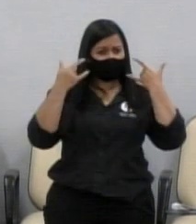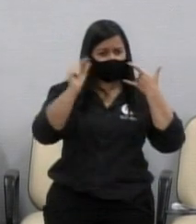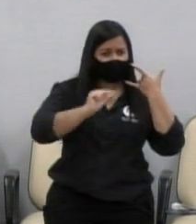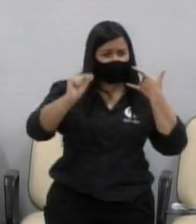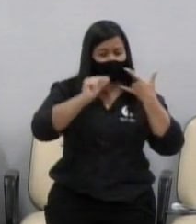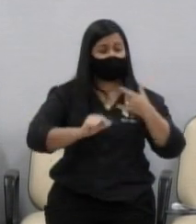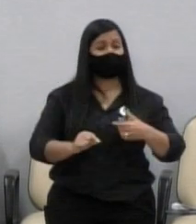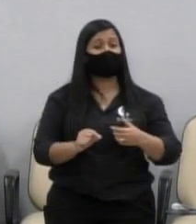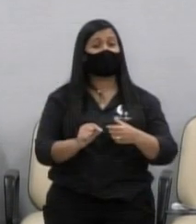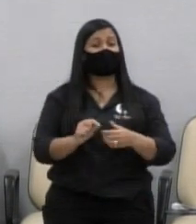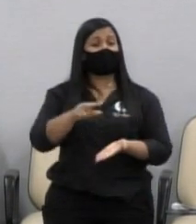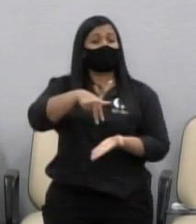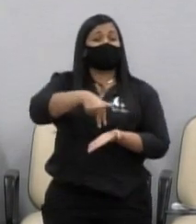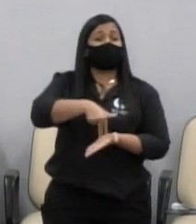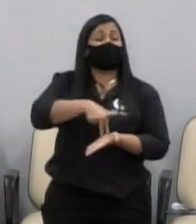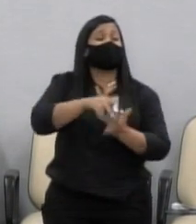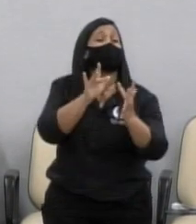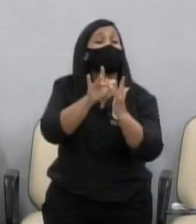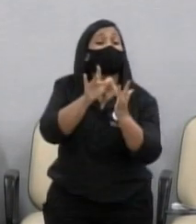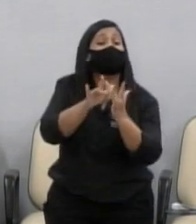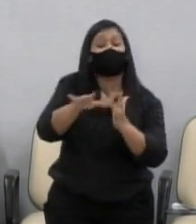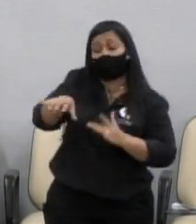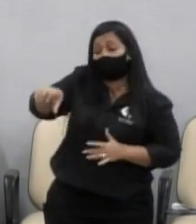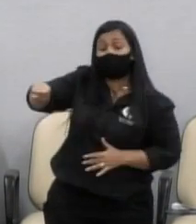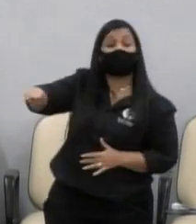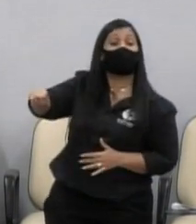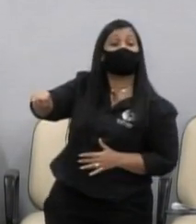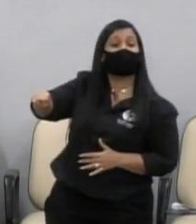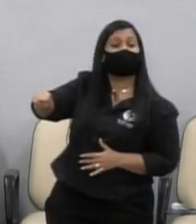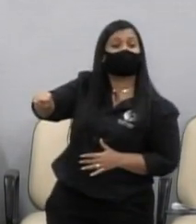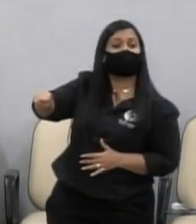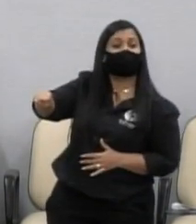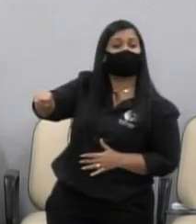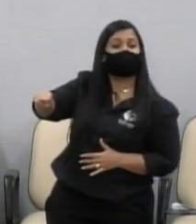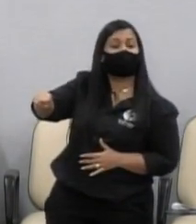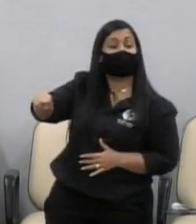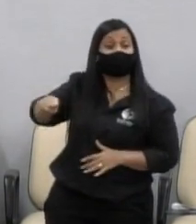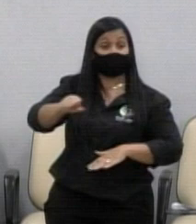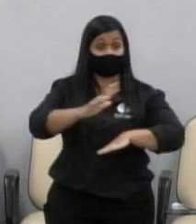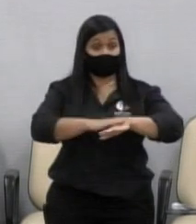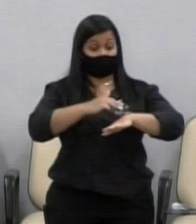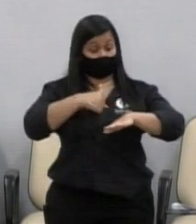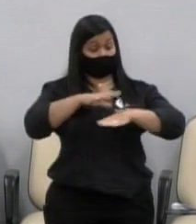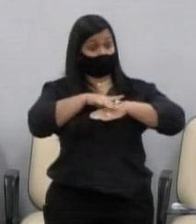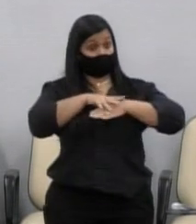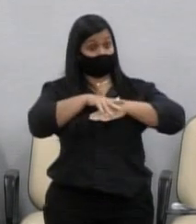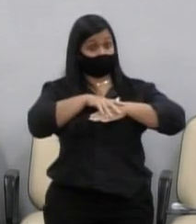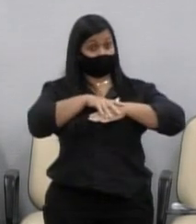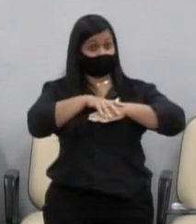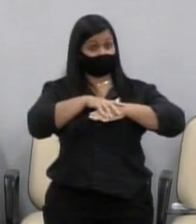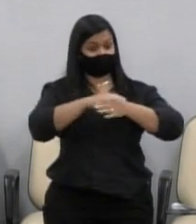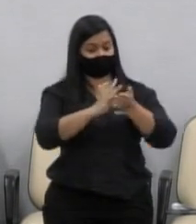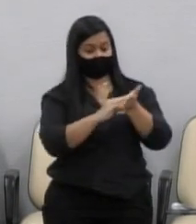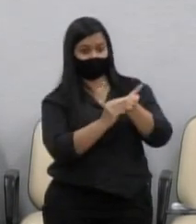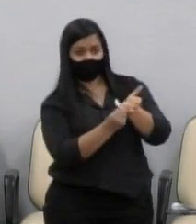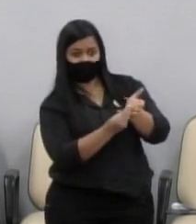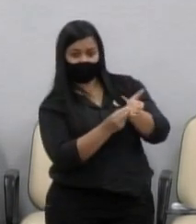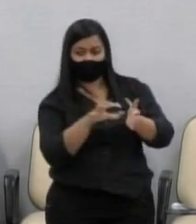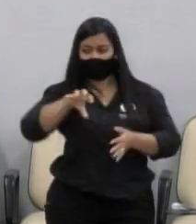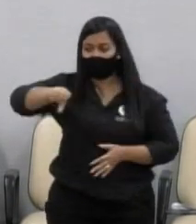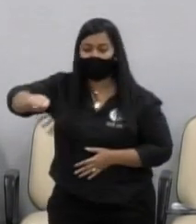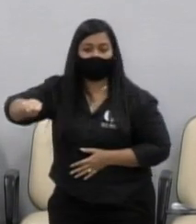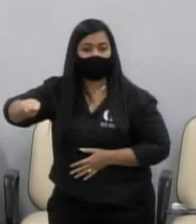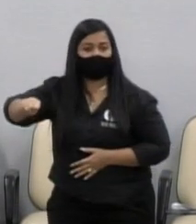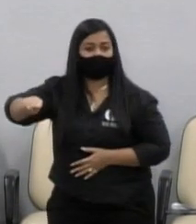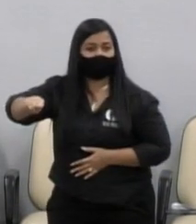em pé, e o contato que ele tem no corrimão, se o contaminado está com a mão suada, pega no corrimão, será que não vai